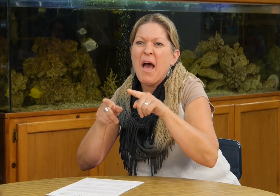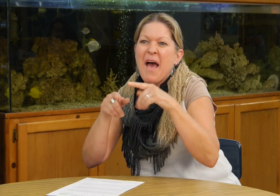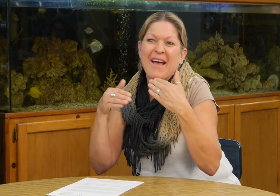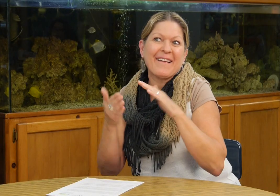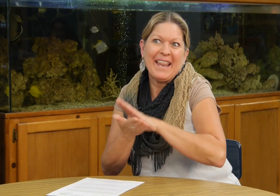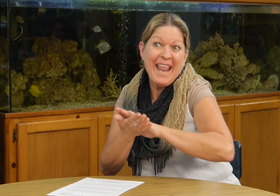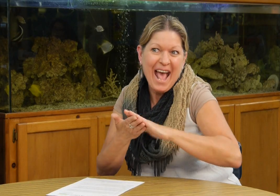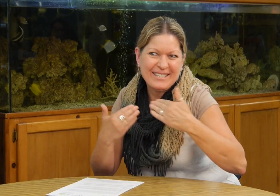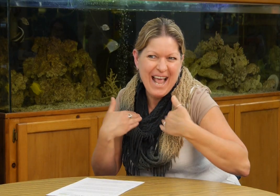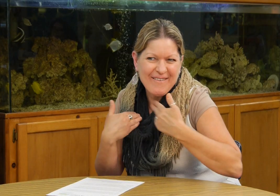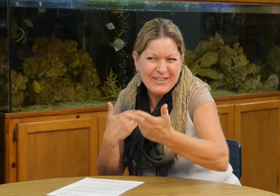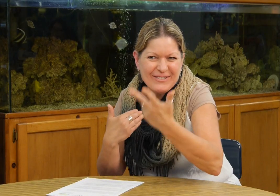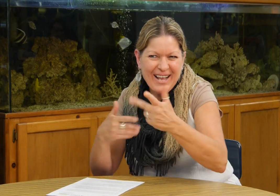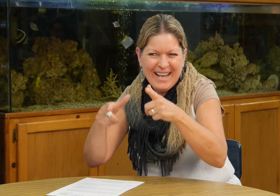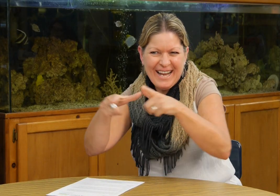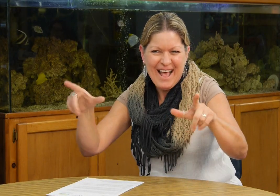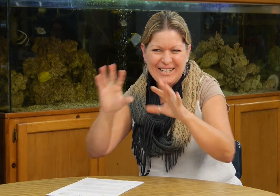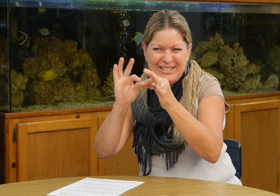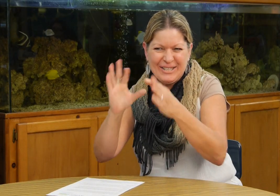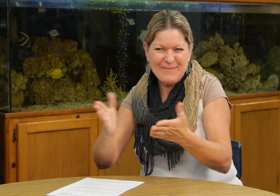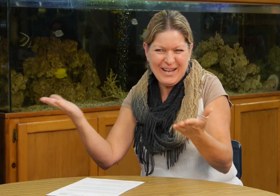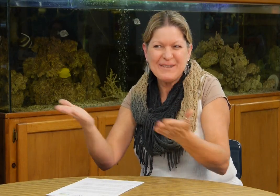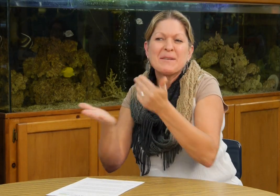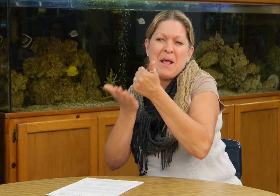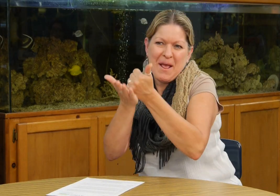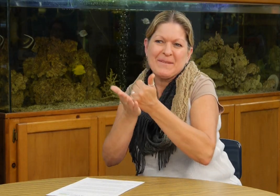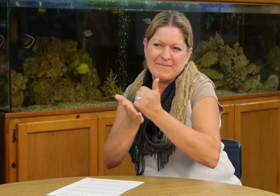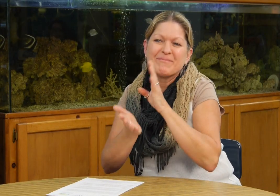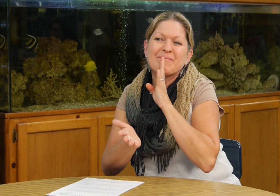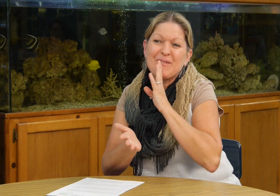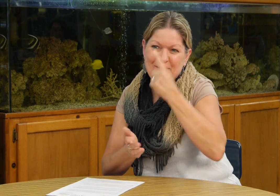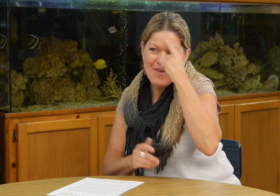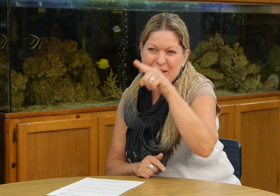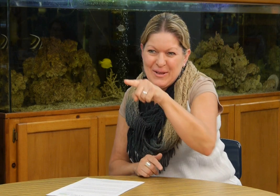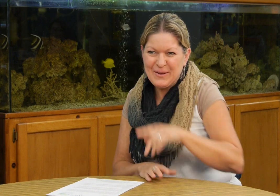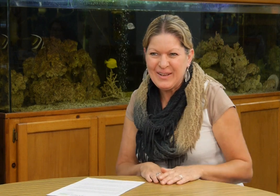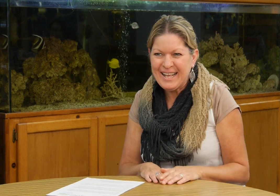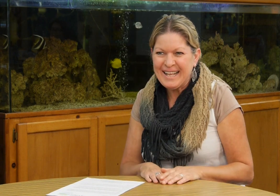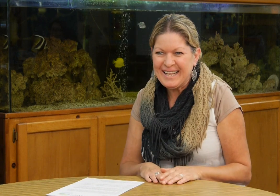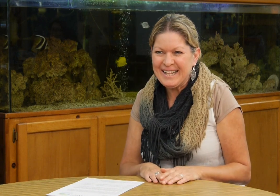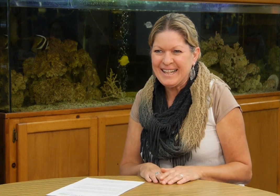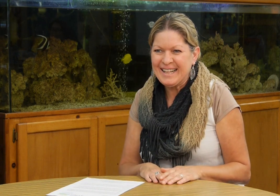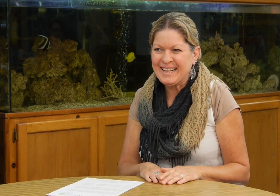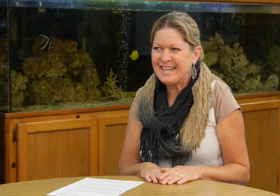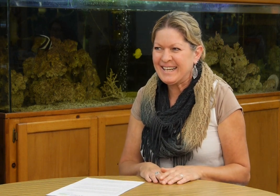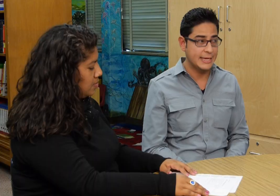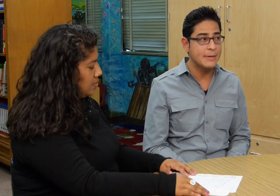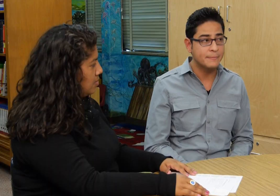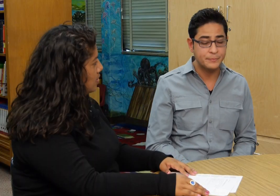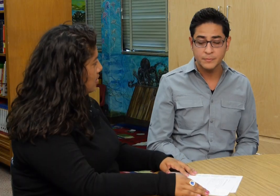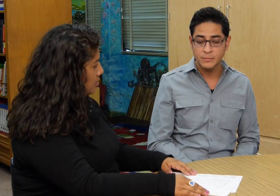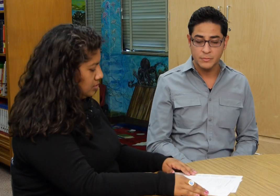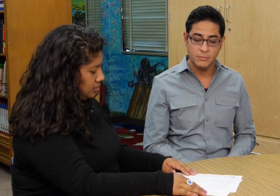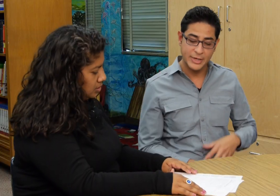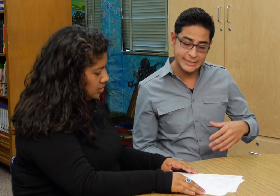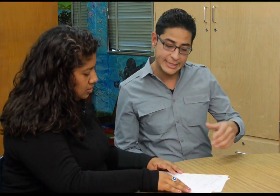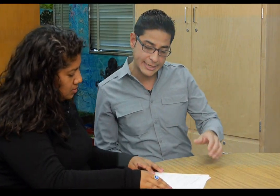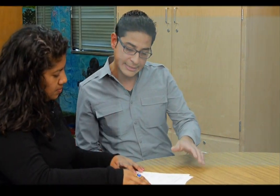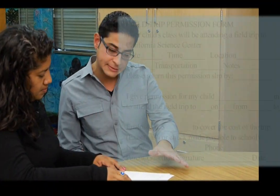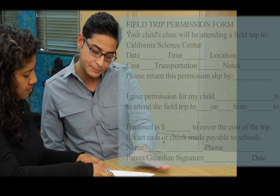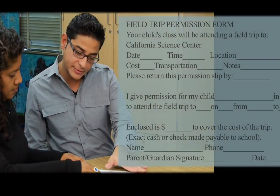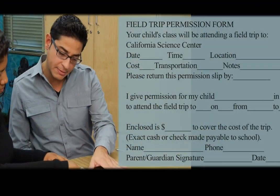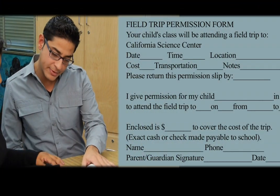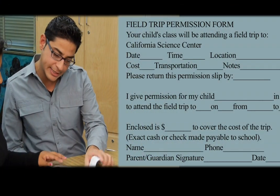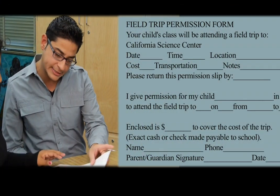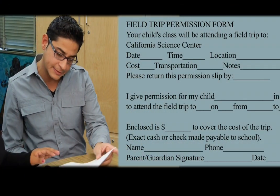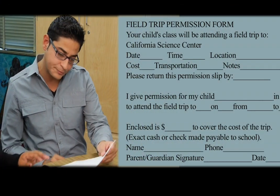no no no no sería sería bueno deberíamos haberlo tenido en español pero si tenemos aquí el intérprete que se lo puede explicar está bien porque es